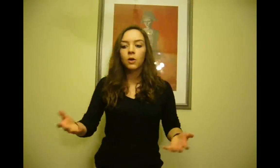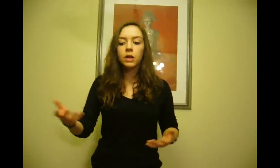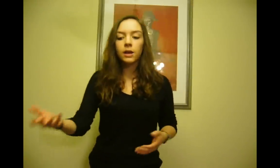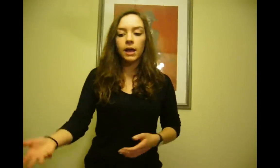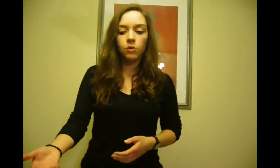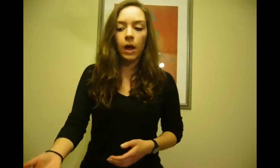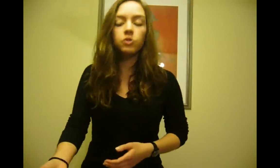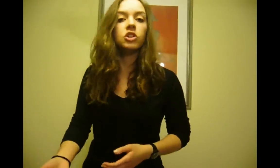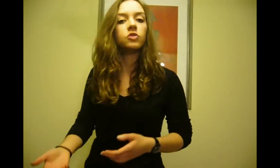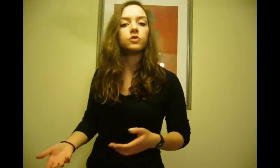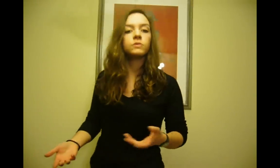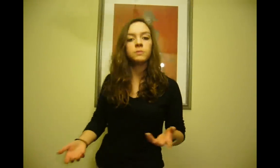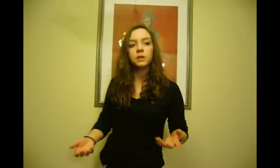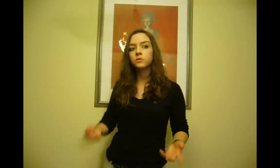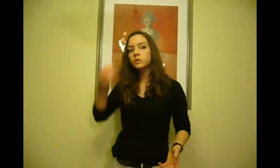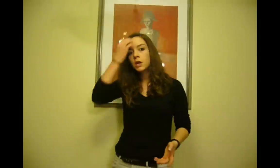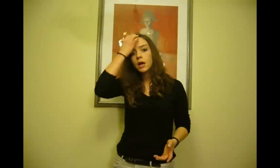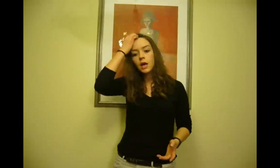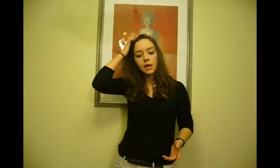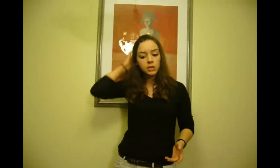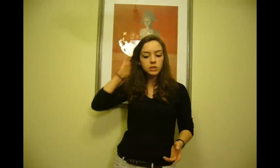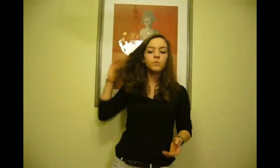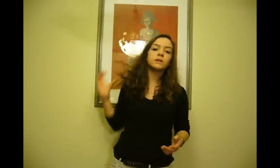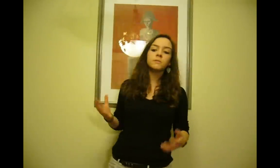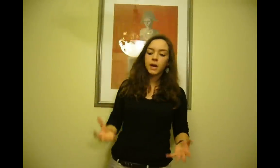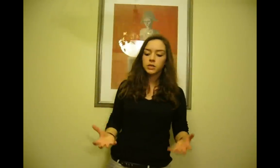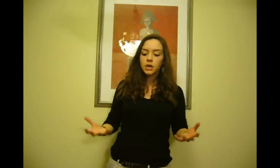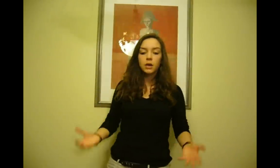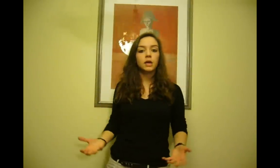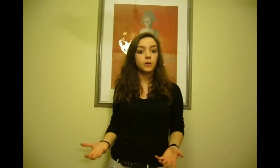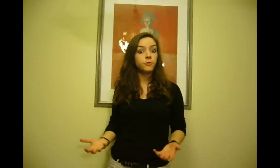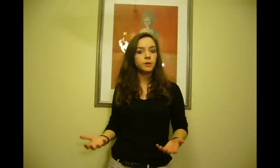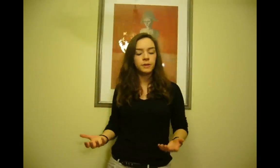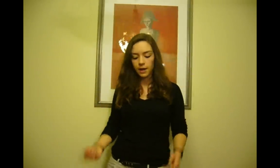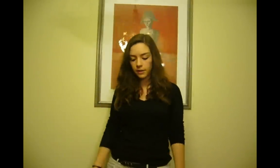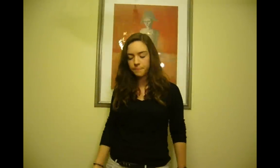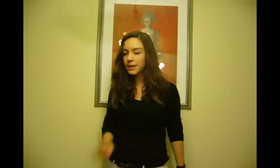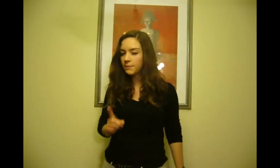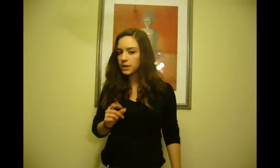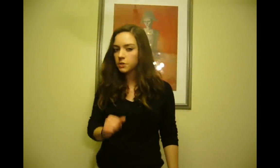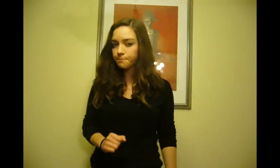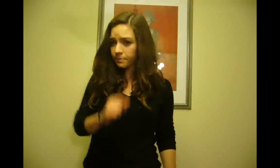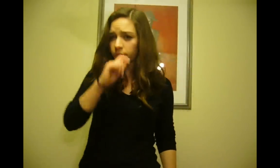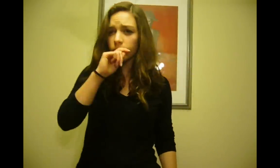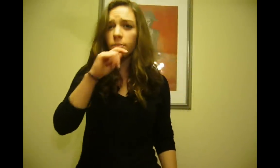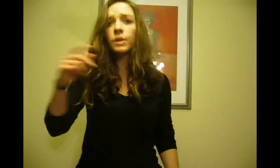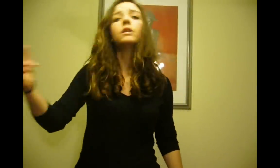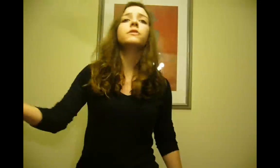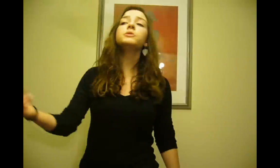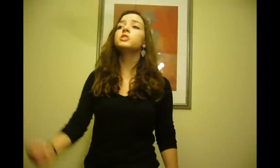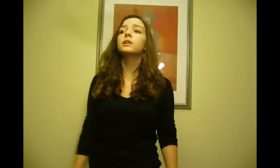agora, à luz destes novos conhecimentos, está um bocadinho mais fundamentada. E mais. Vamos imaginar